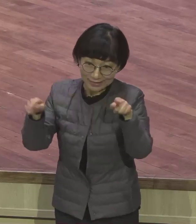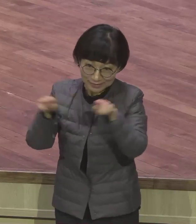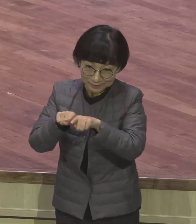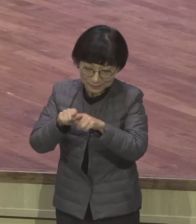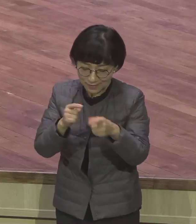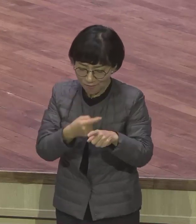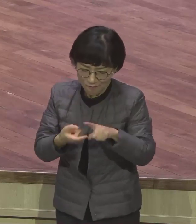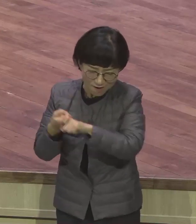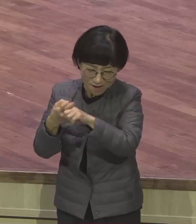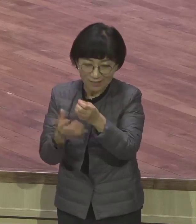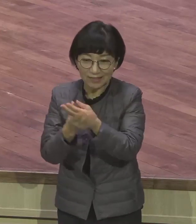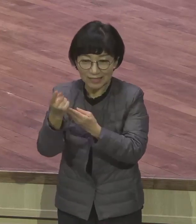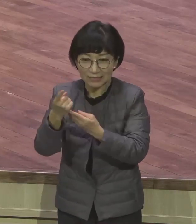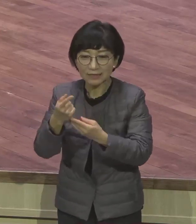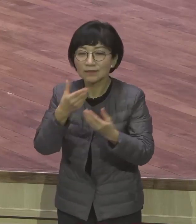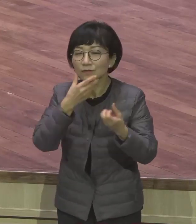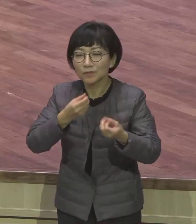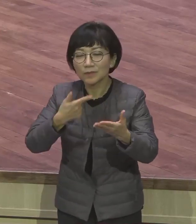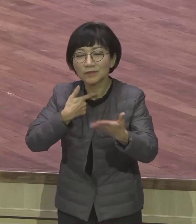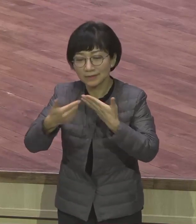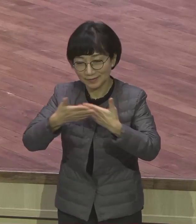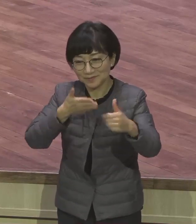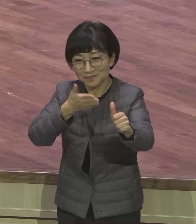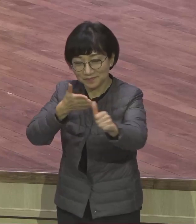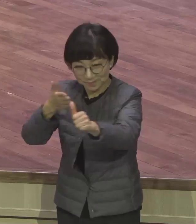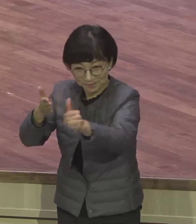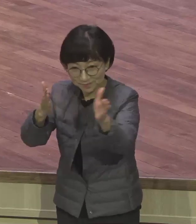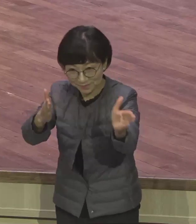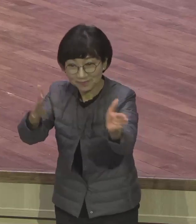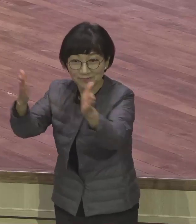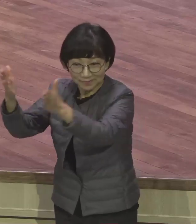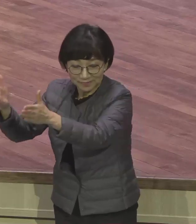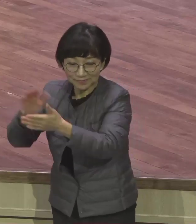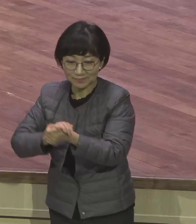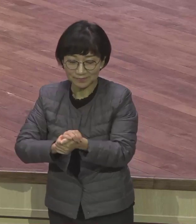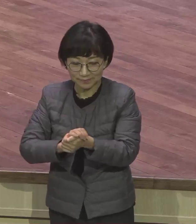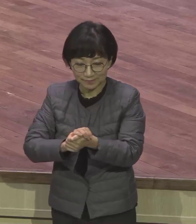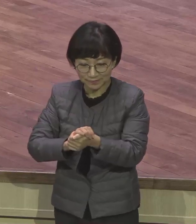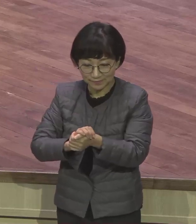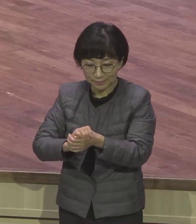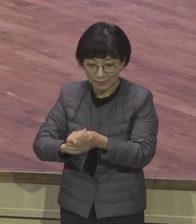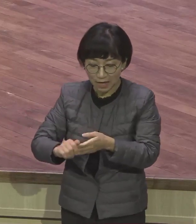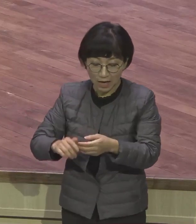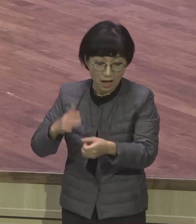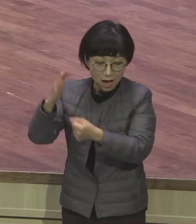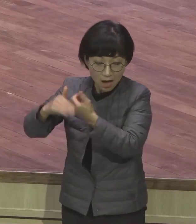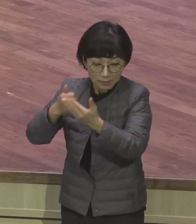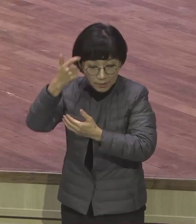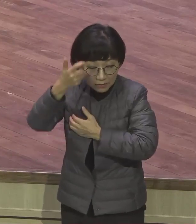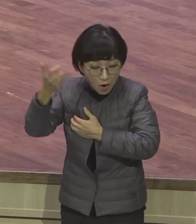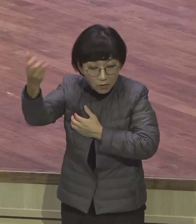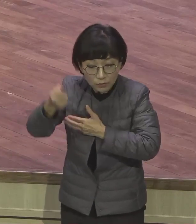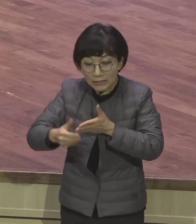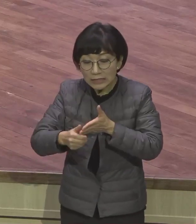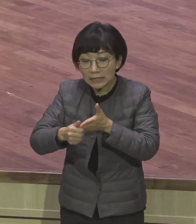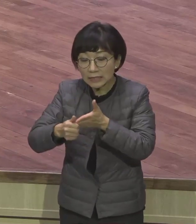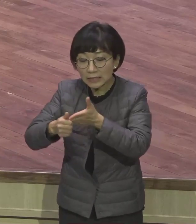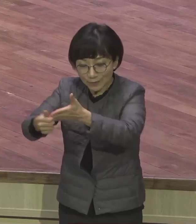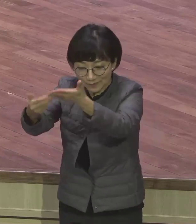8장 14 제로 보면 물론 하나님의 영으로 인도함을 받는 사람은 곧